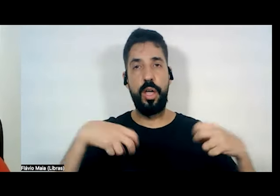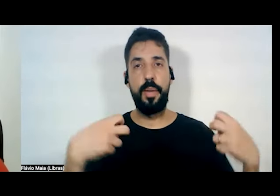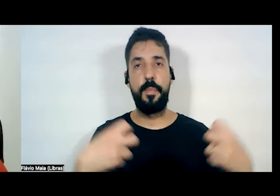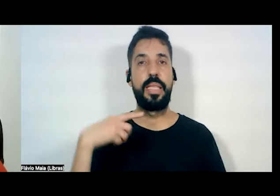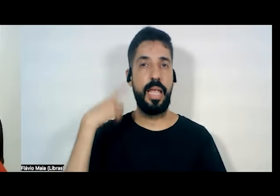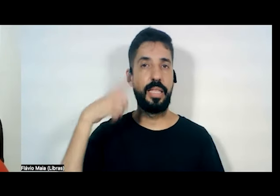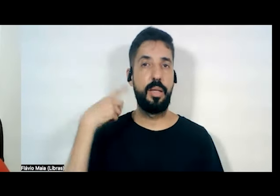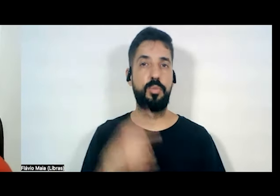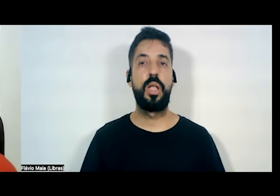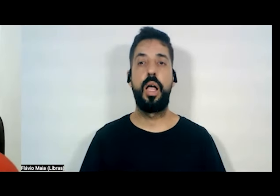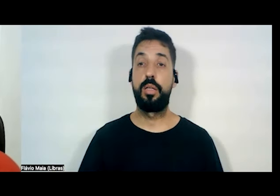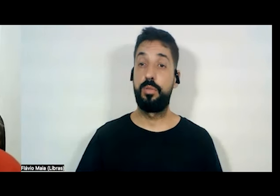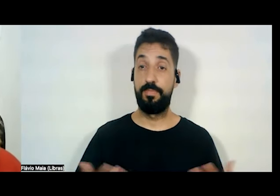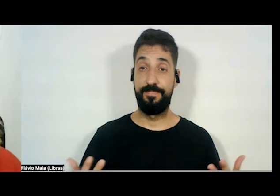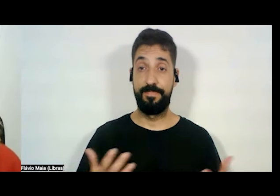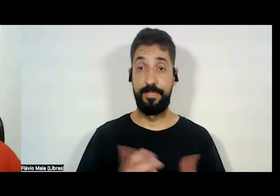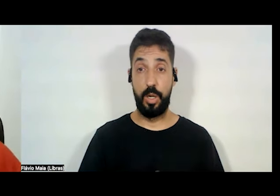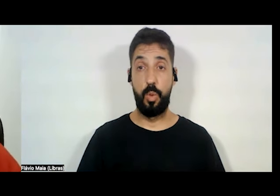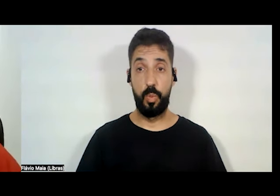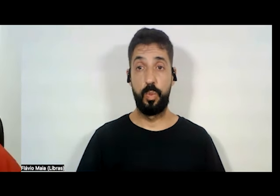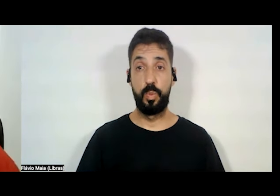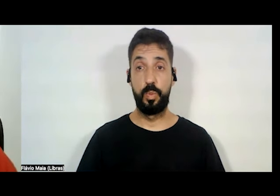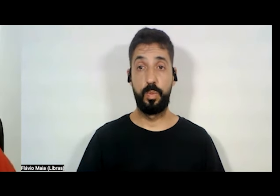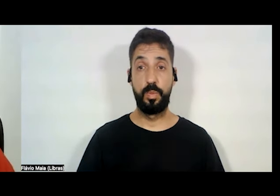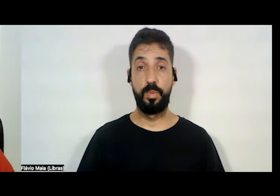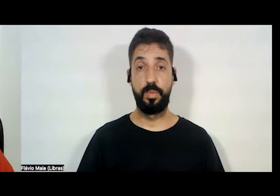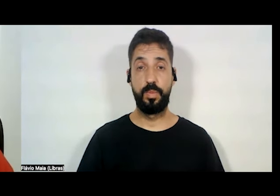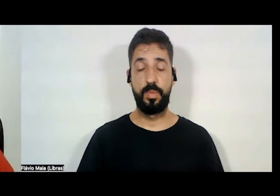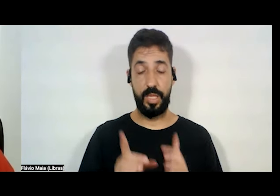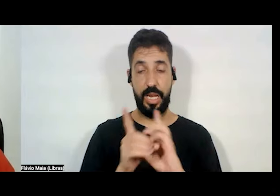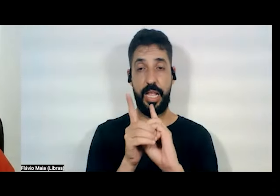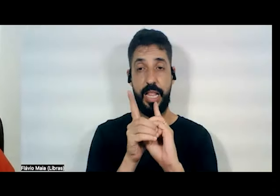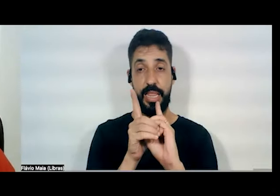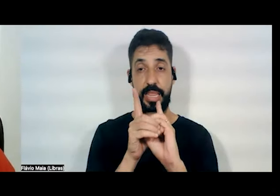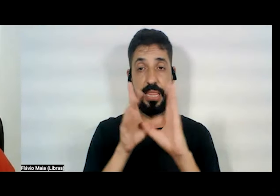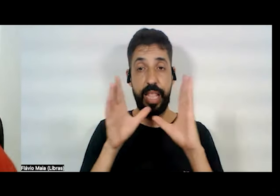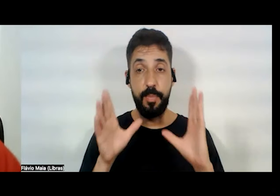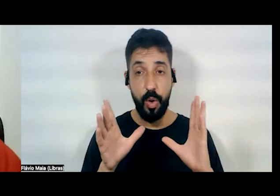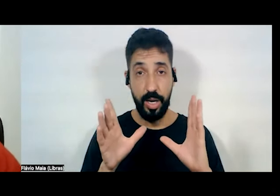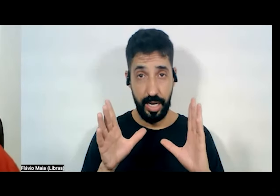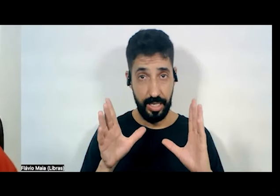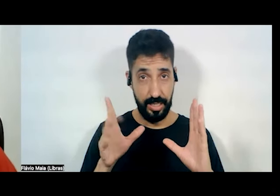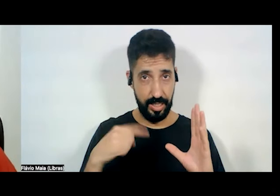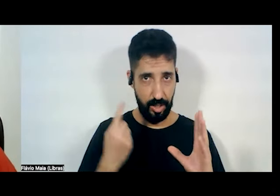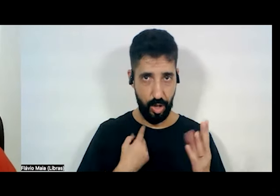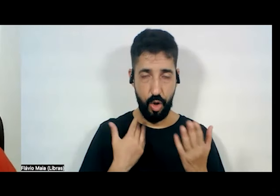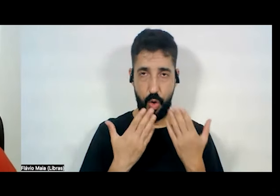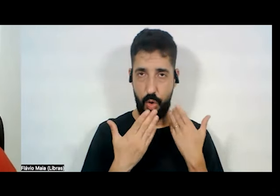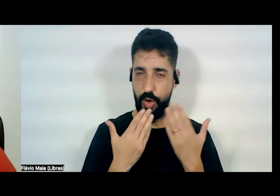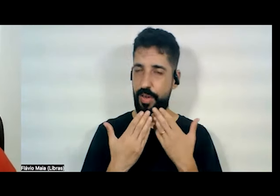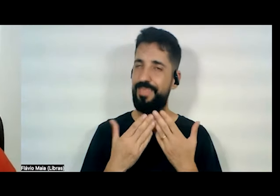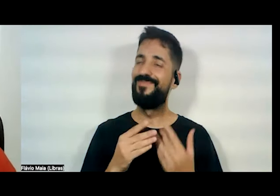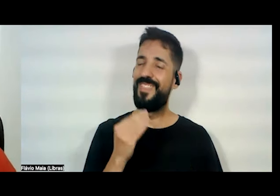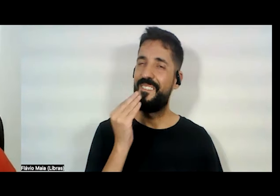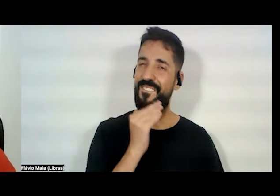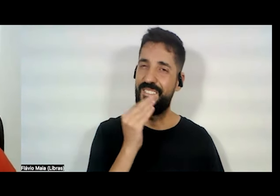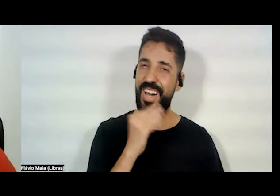Então, gente, a democracia que nós falamos é muito frágil no Brasil.